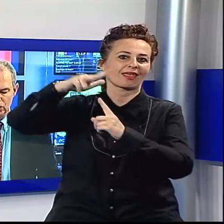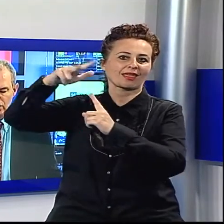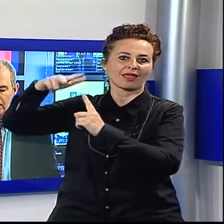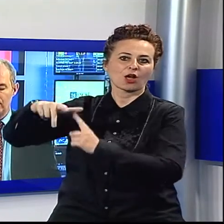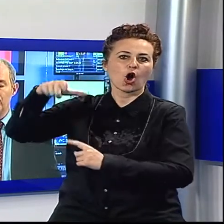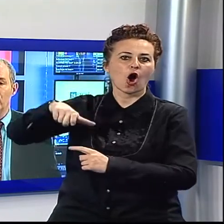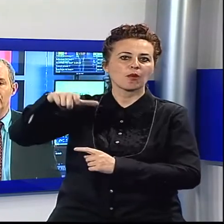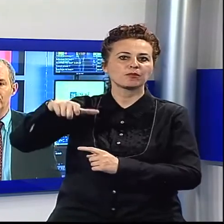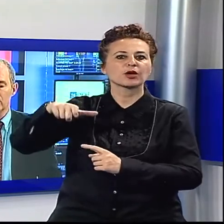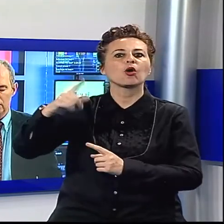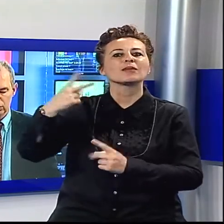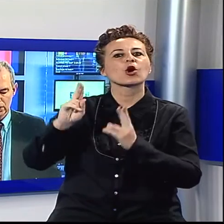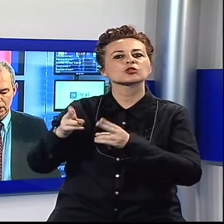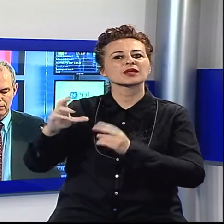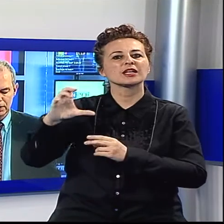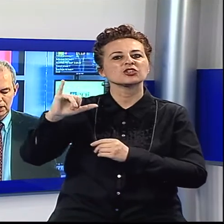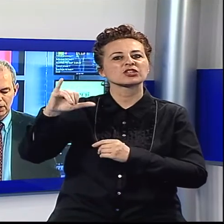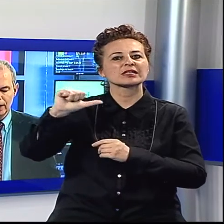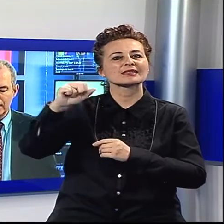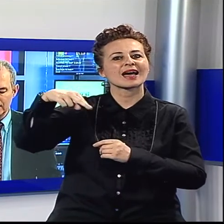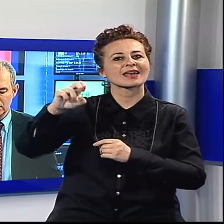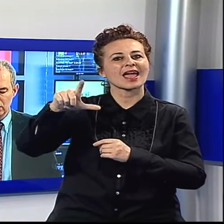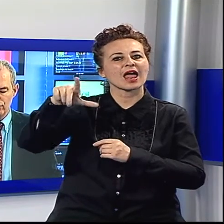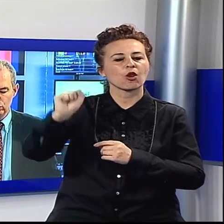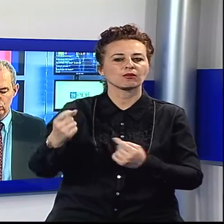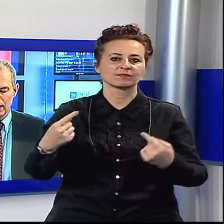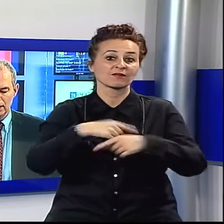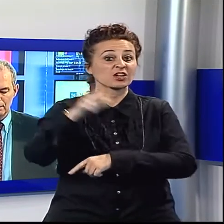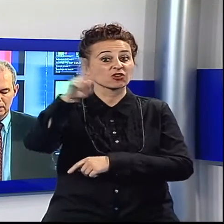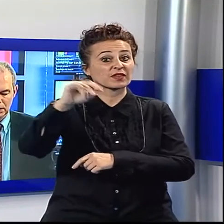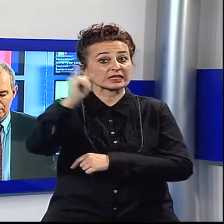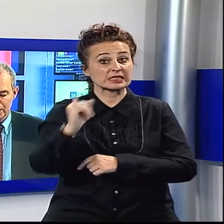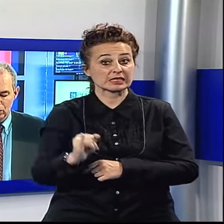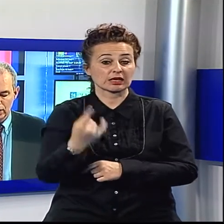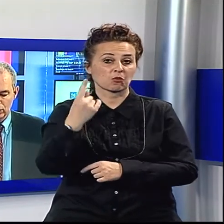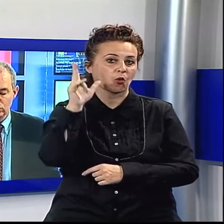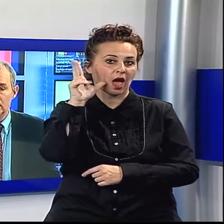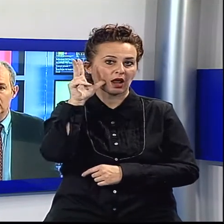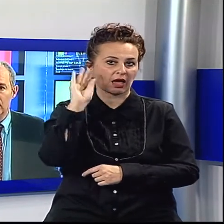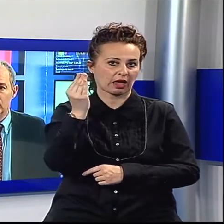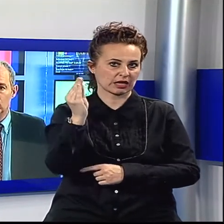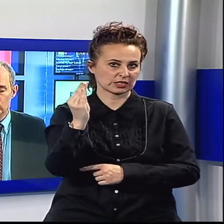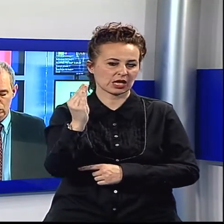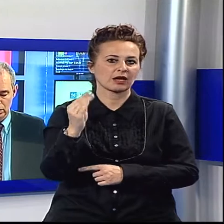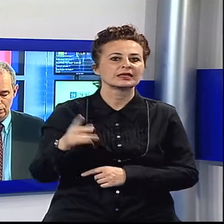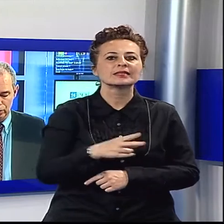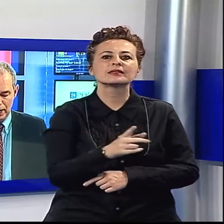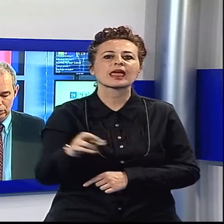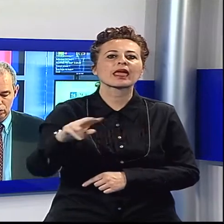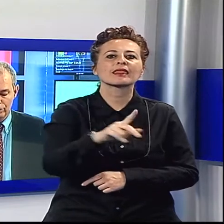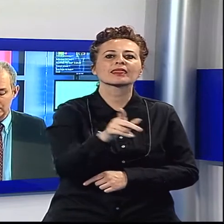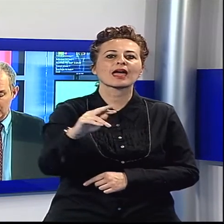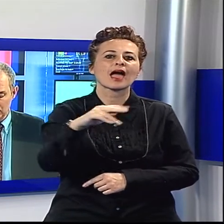di Cisanello. E poi le notizie della Versilia, una ragazza si è infortunata mentre stava percorrendo un sentiero sul monte